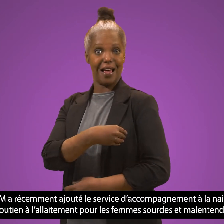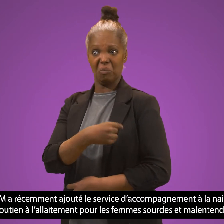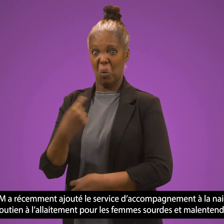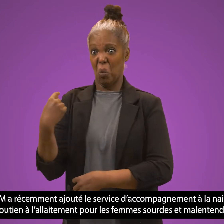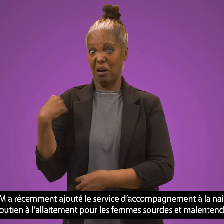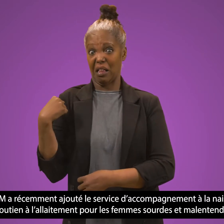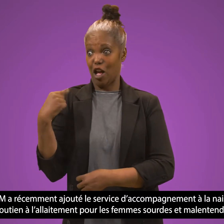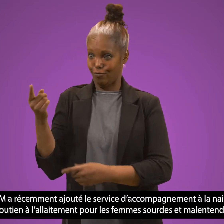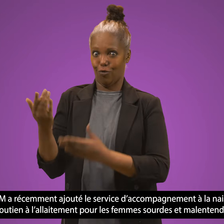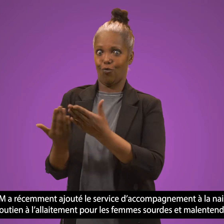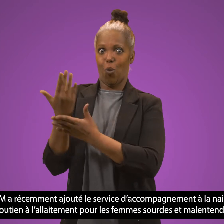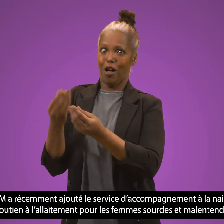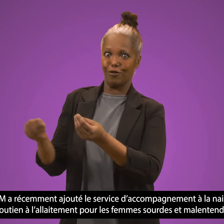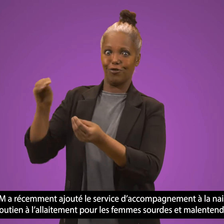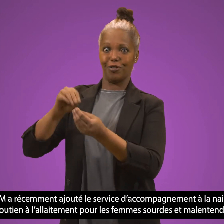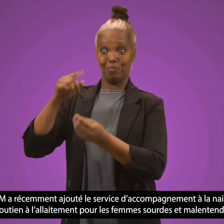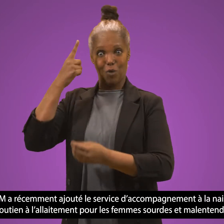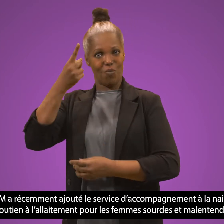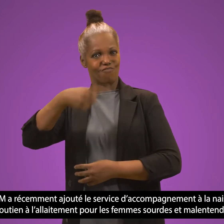les femmes sourdes et malentendantes.